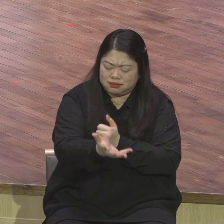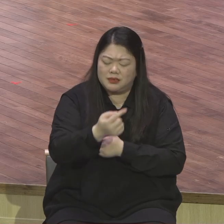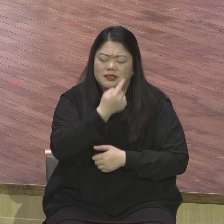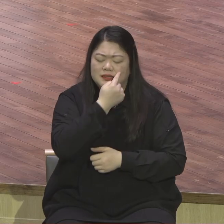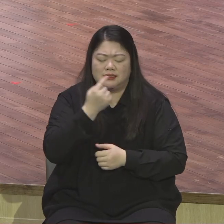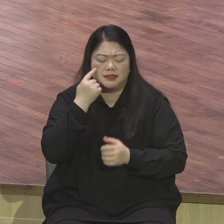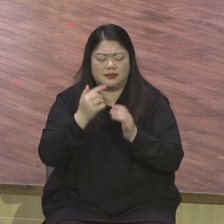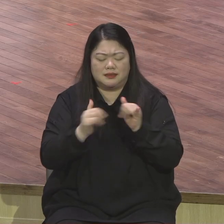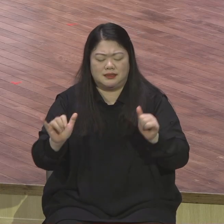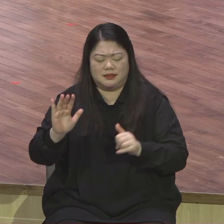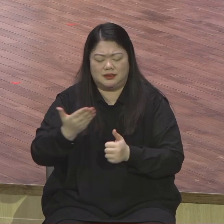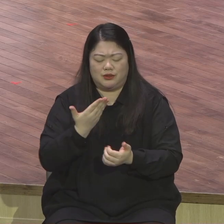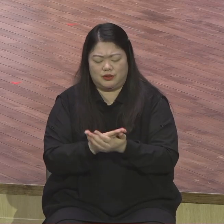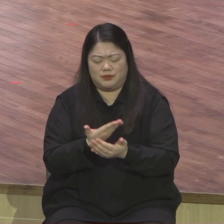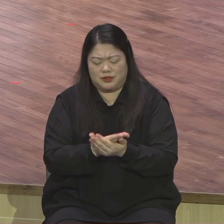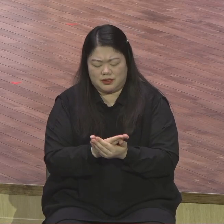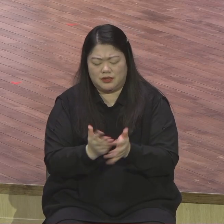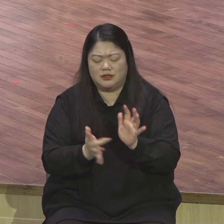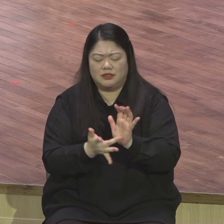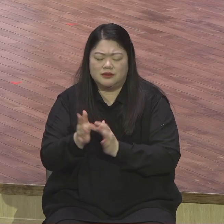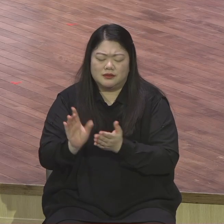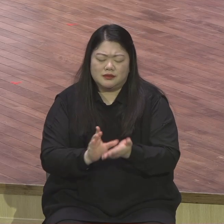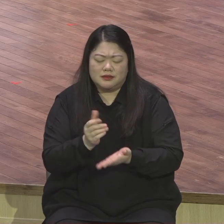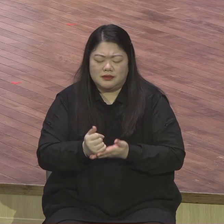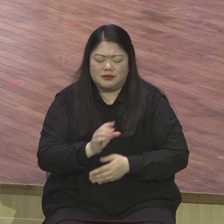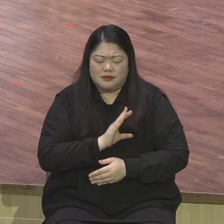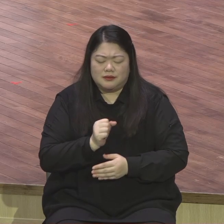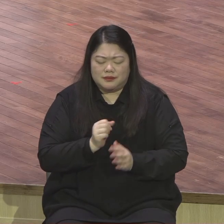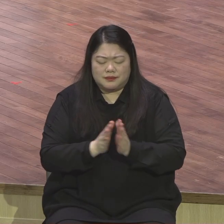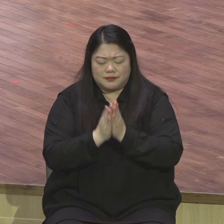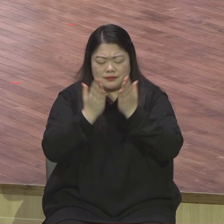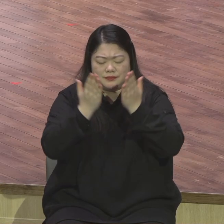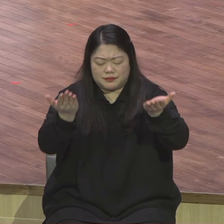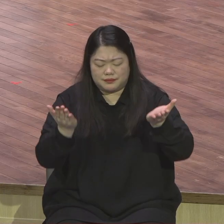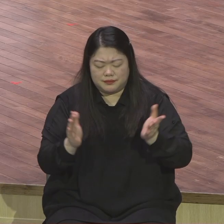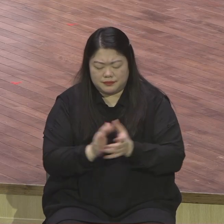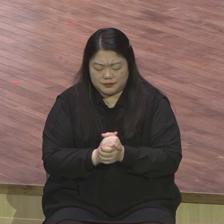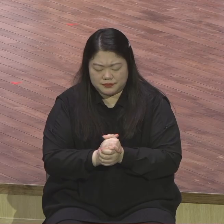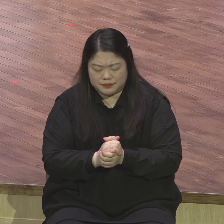주옵소서 예수께서는 받들어 기도합니다 아멘 아멘